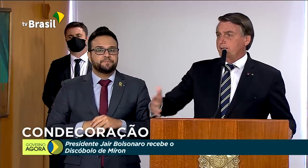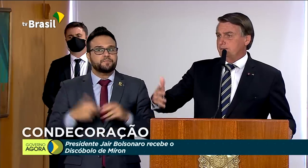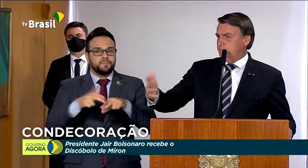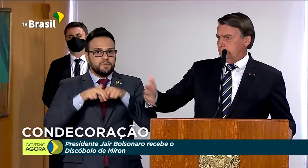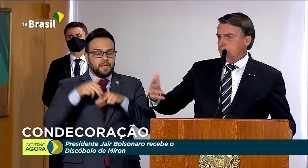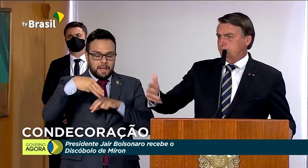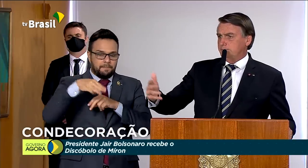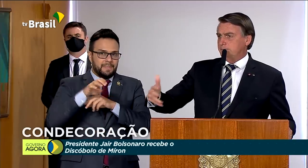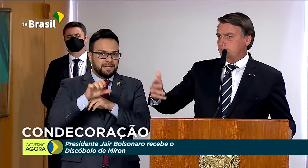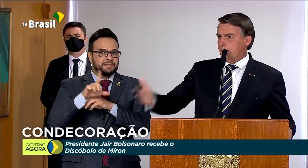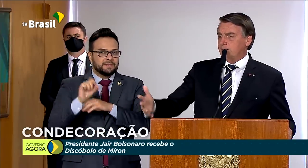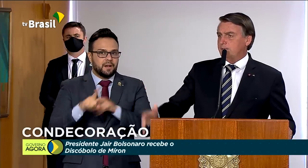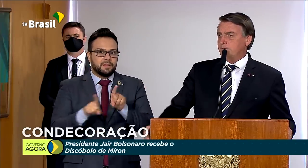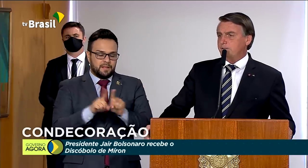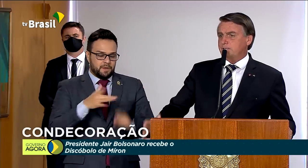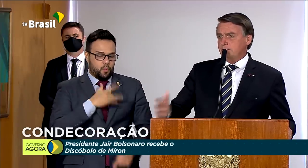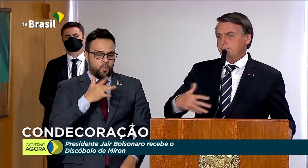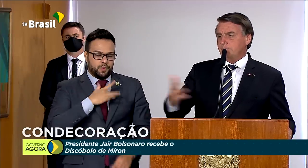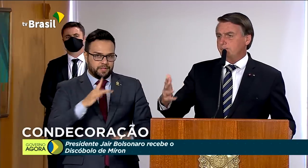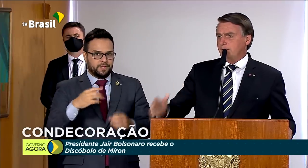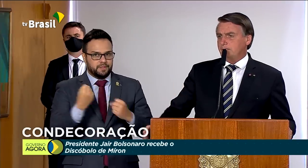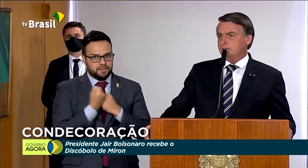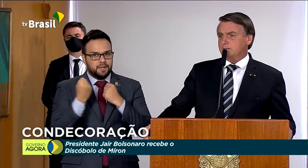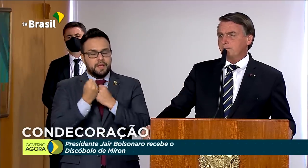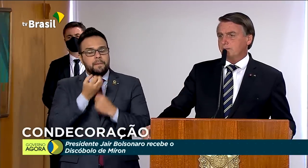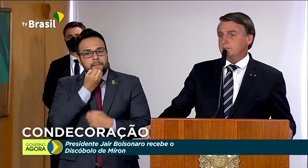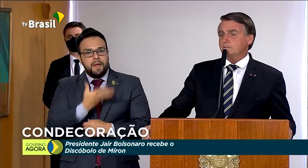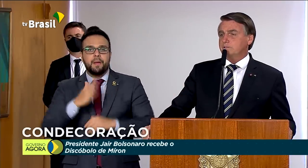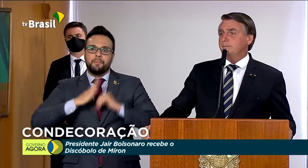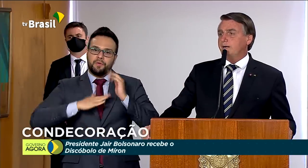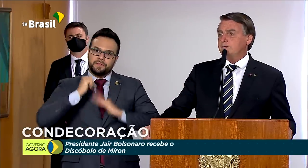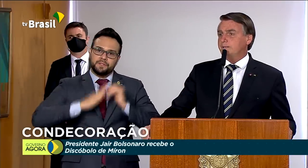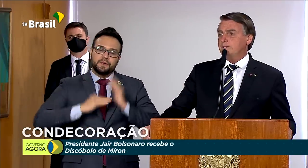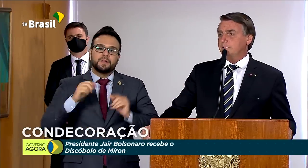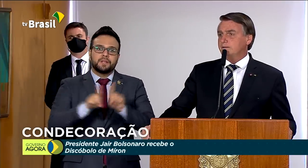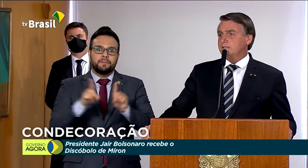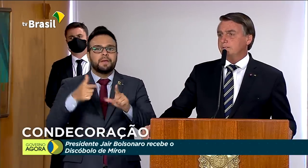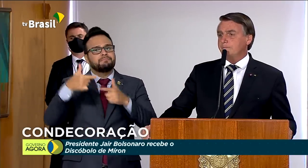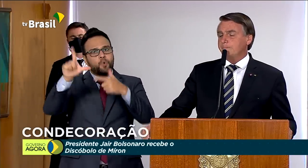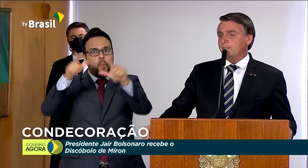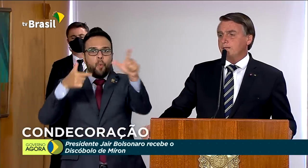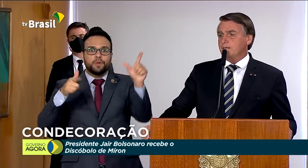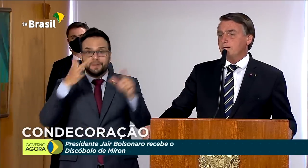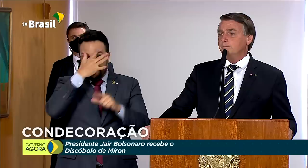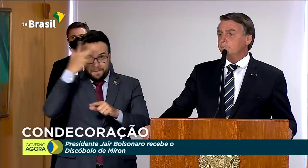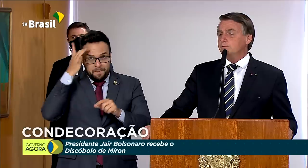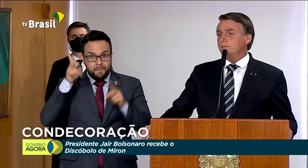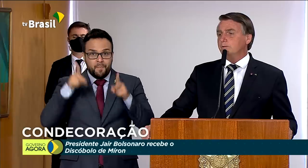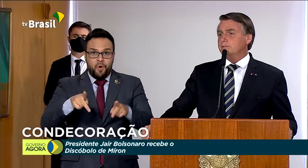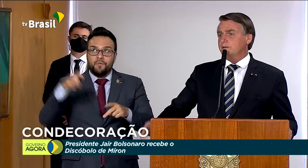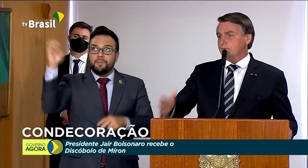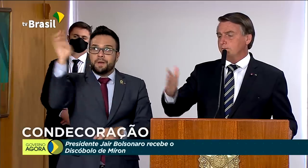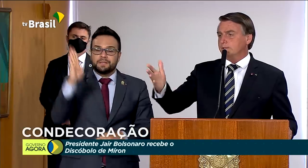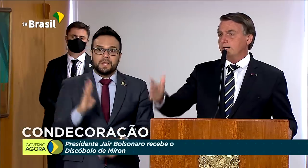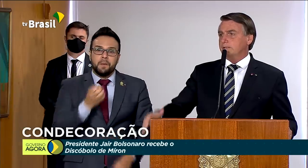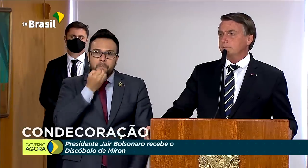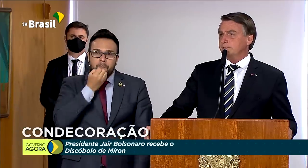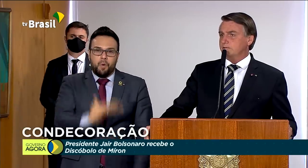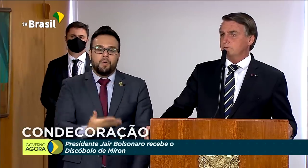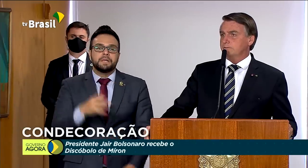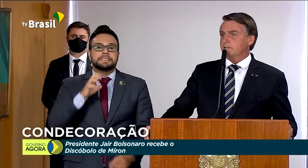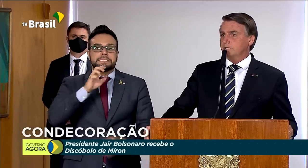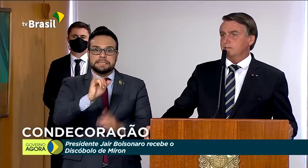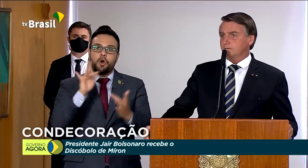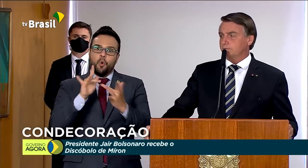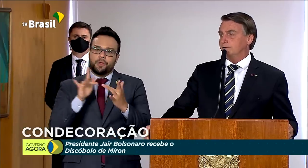para o bem da nossa profissão e para o bem aí dos demais brasileiros que seria muito bom que tivesse um contato